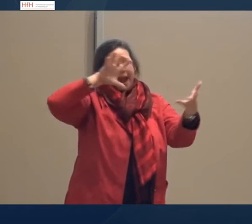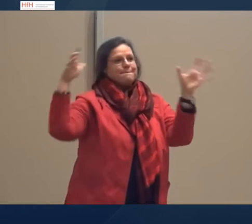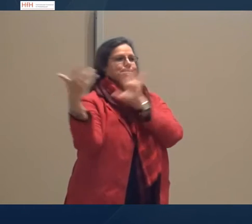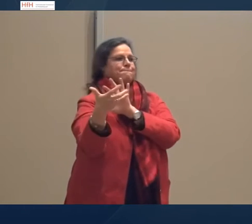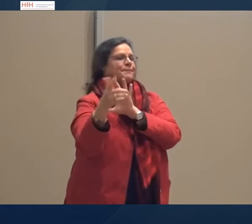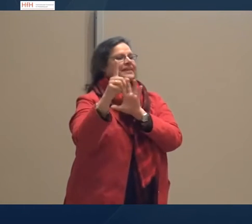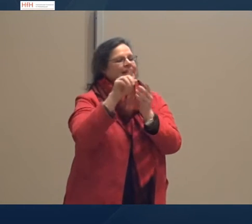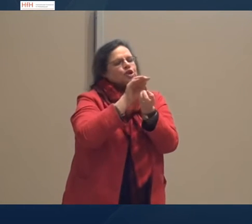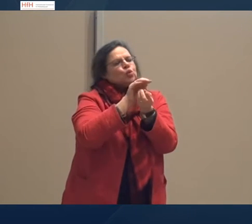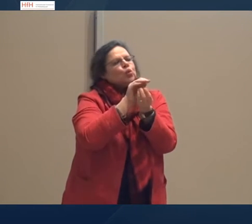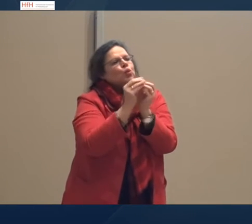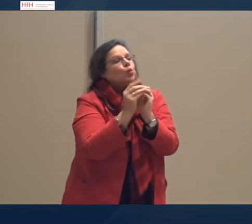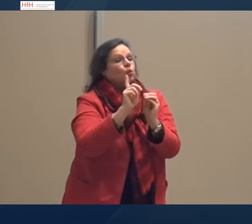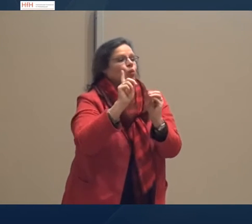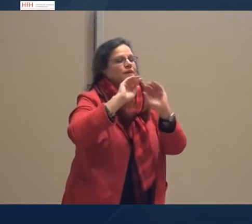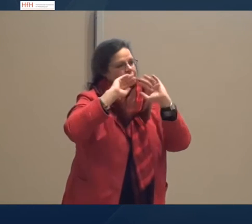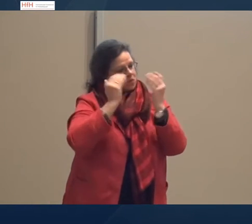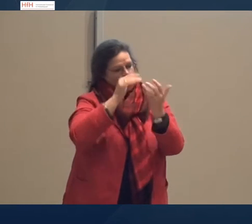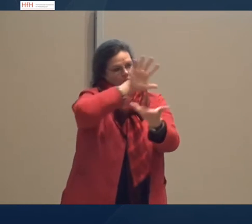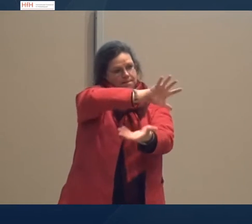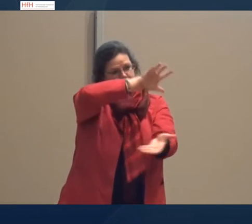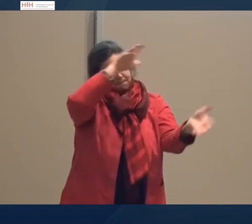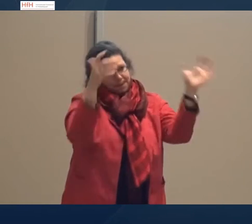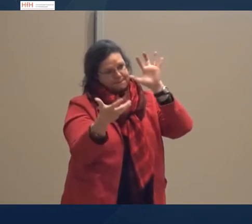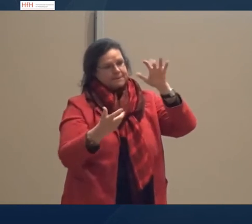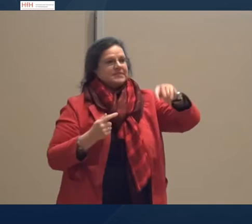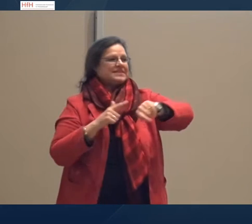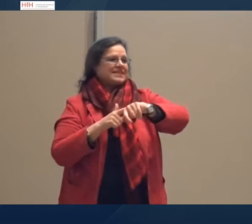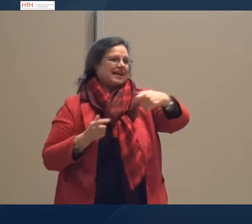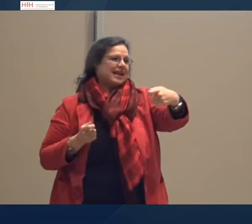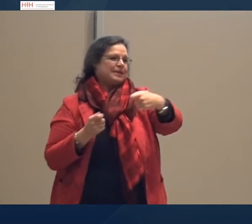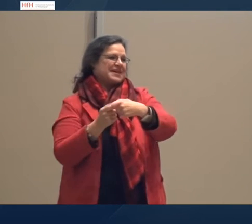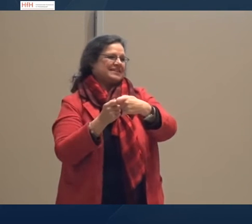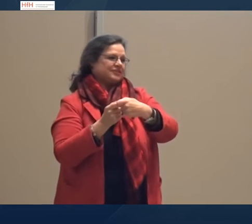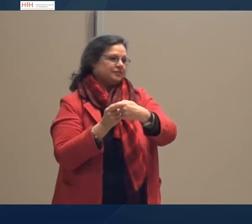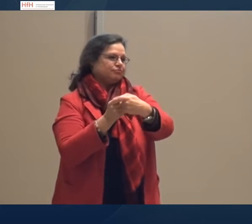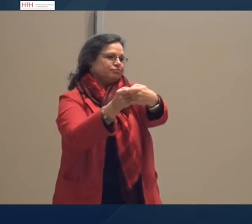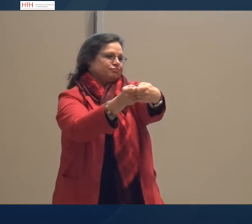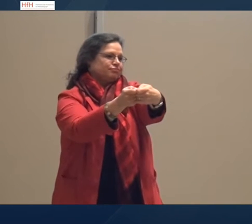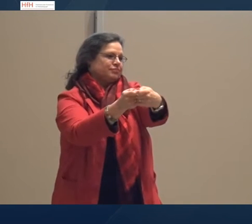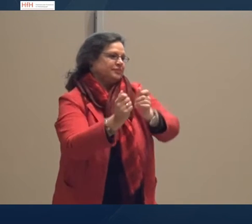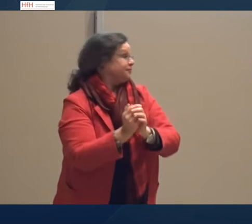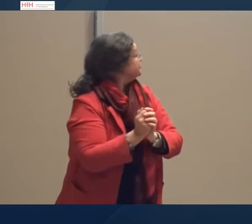verändern wird. Es wird keine kleine Änderung sein, sondern es wird sich wirklich komplett ändern. Es muss der Zeit angepasst werden.